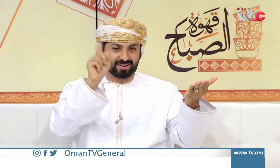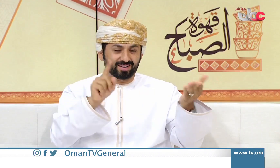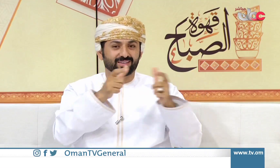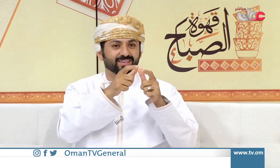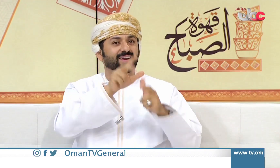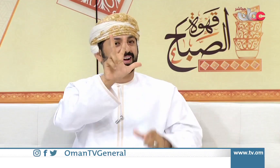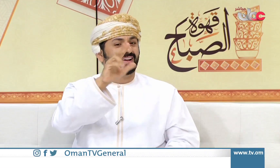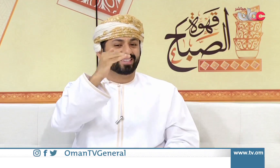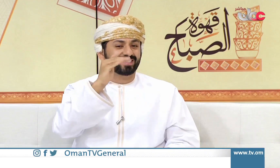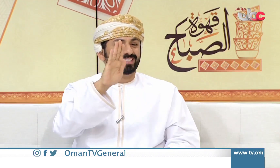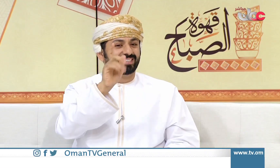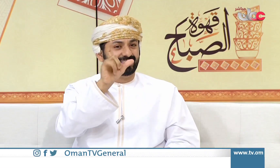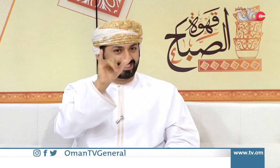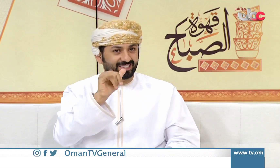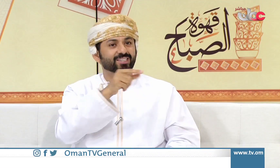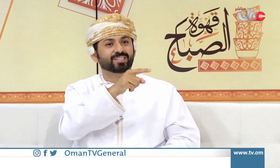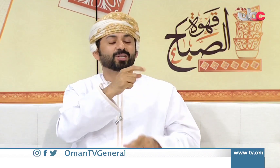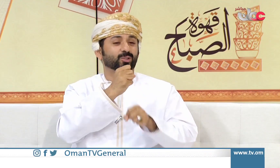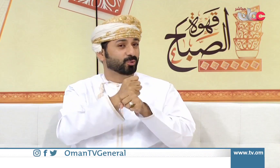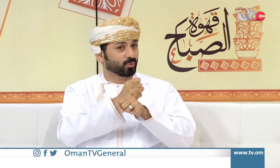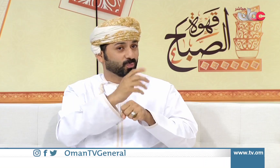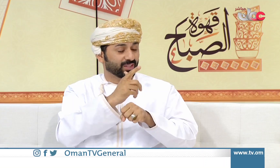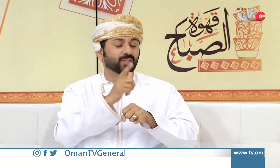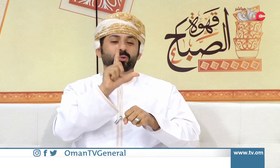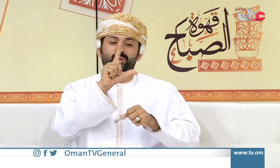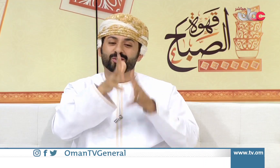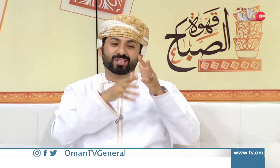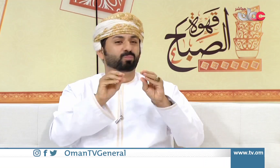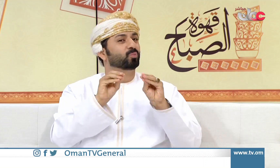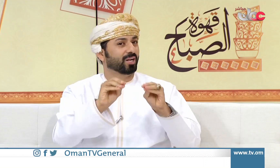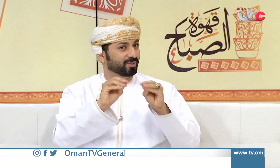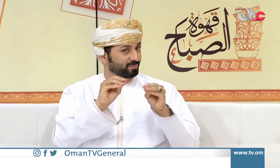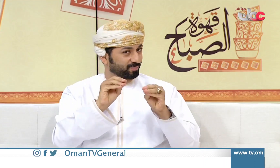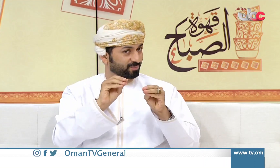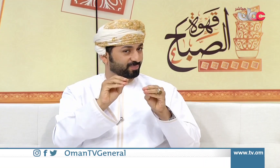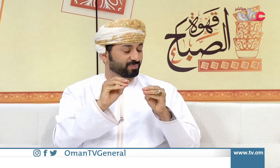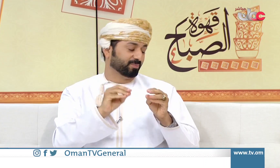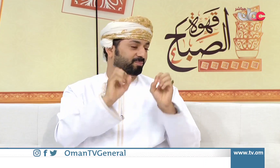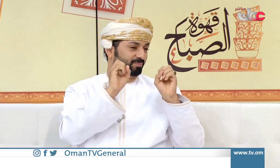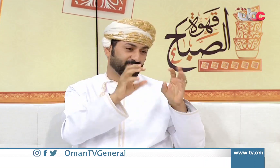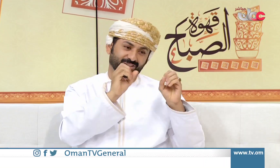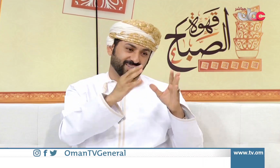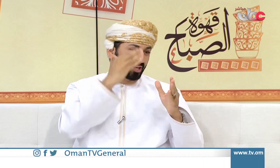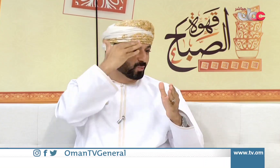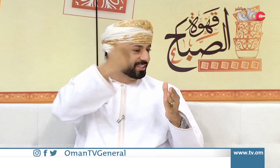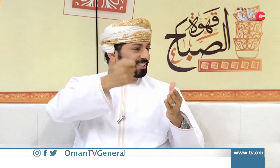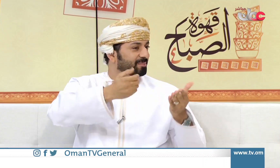إشارتها الإحسني أستاذة شيماء أيضاً هي مدربة لغة إشارة ما شاء الله عليها